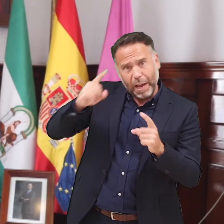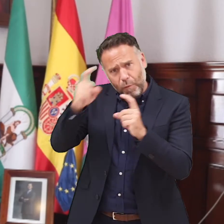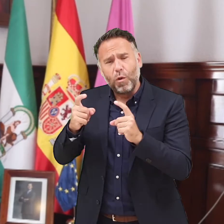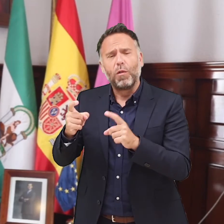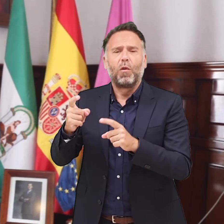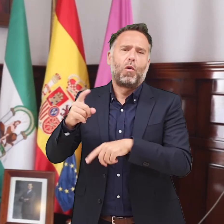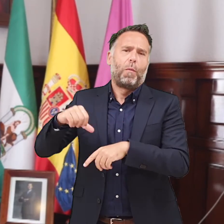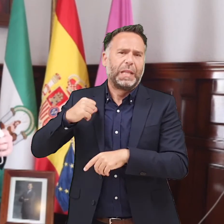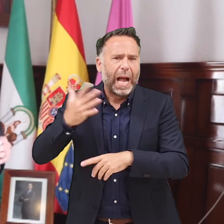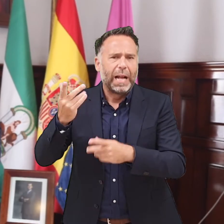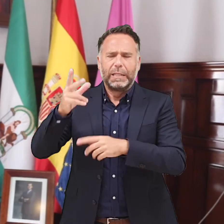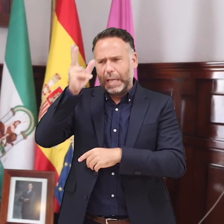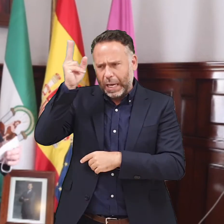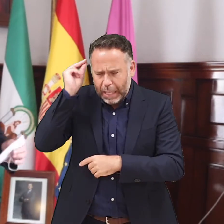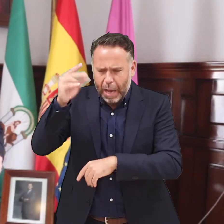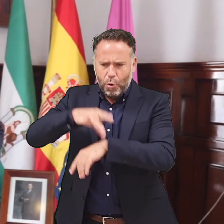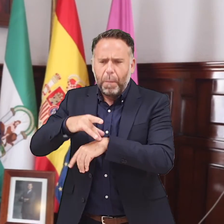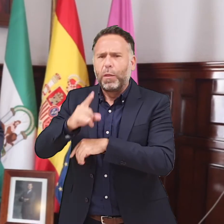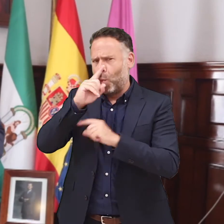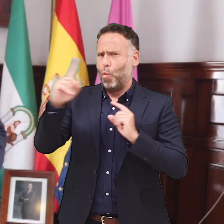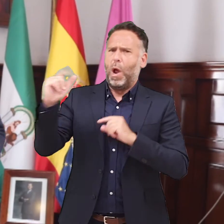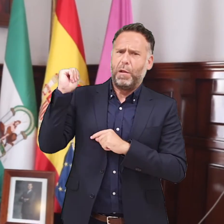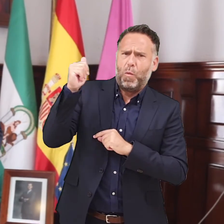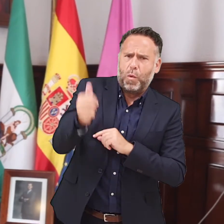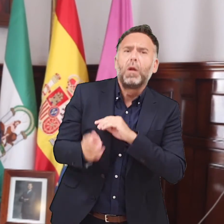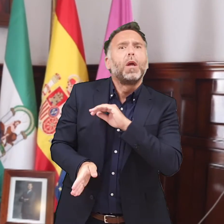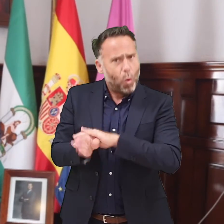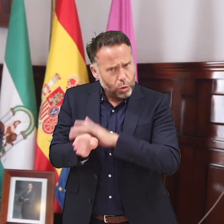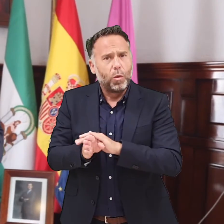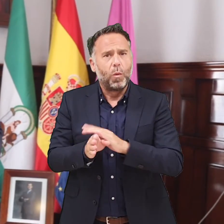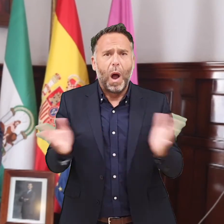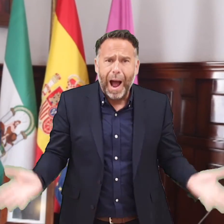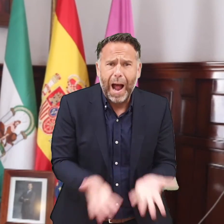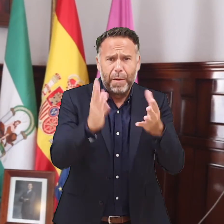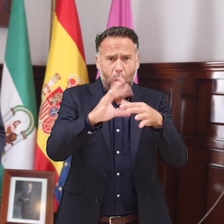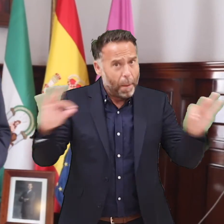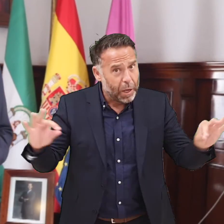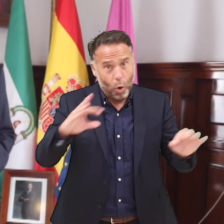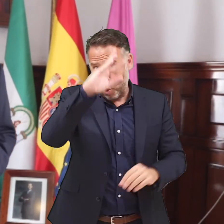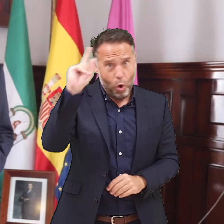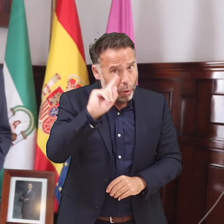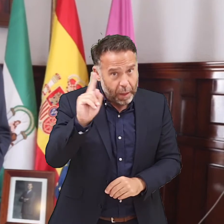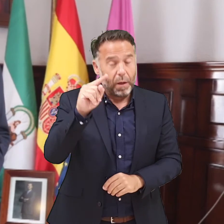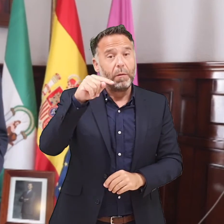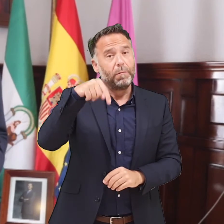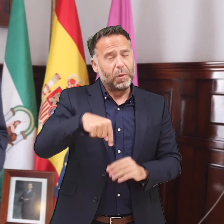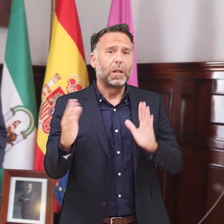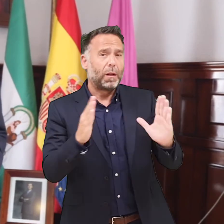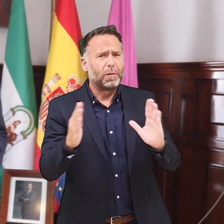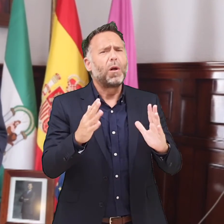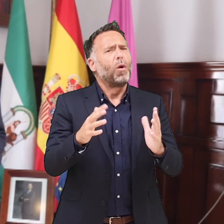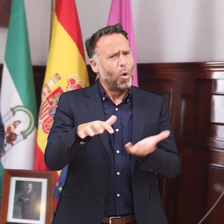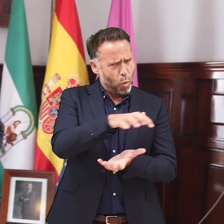que el personal sanitario ha venido haciendo durante un año y sigue haciendo todavía. Ánimo, amigos. No olvidemos que estamos